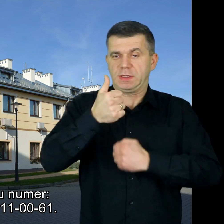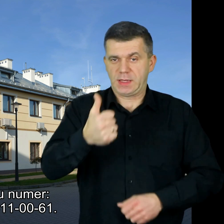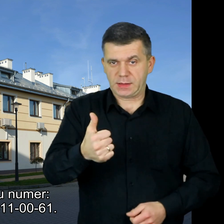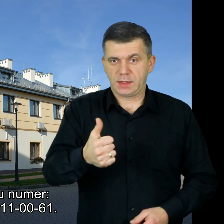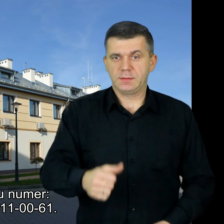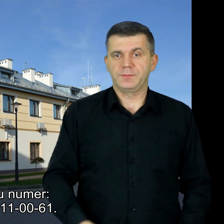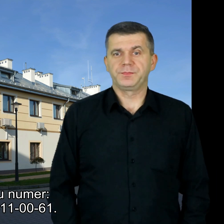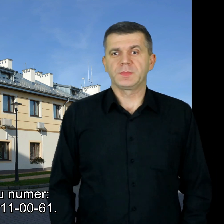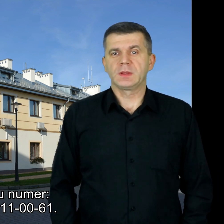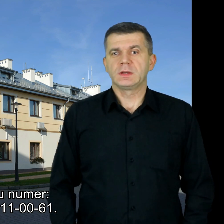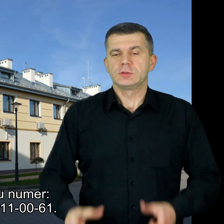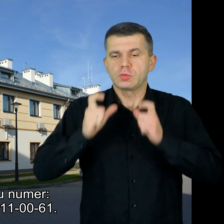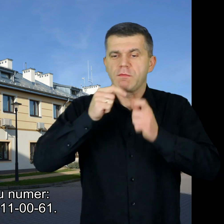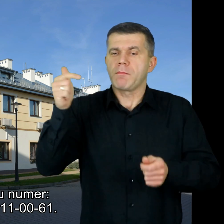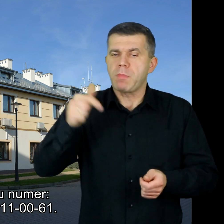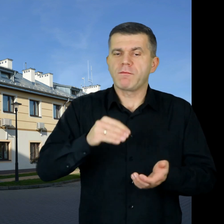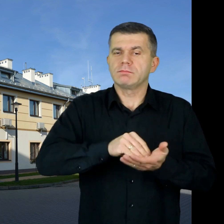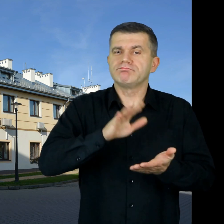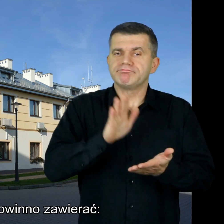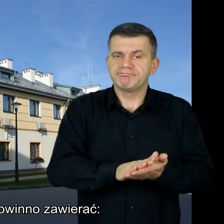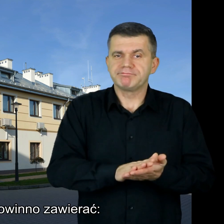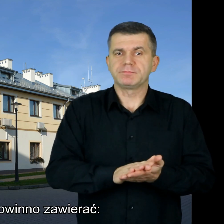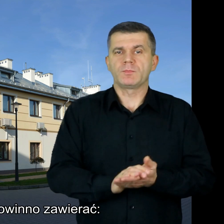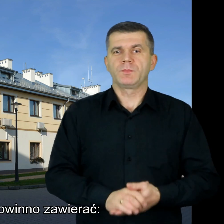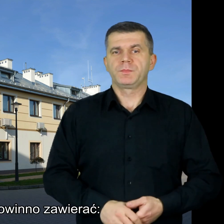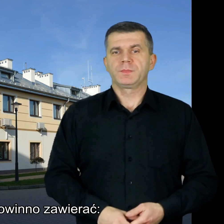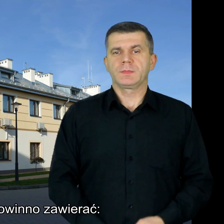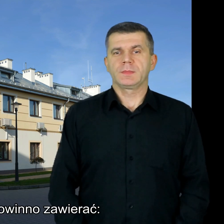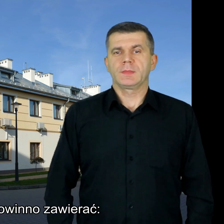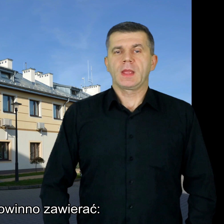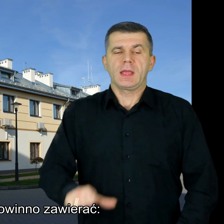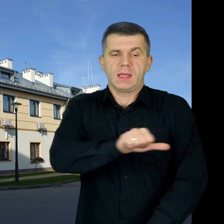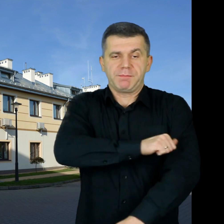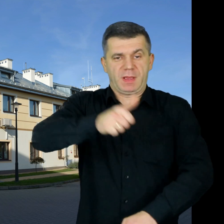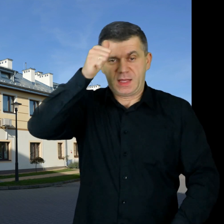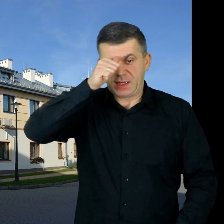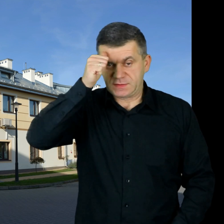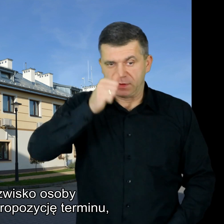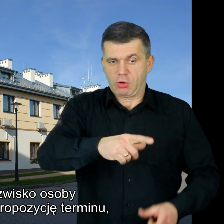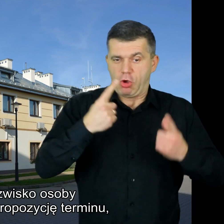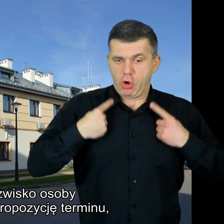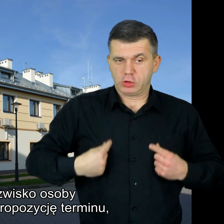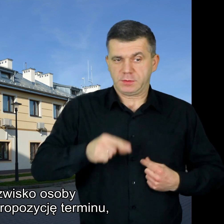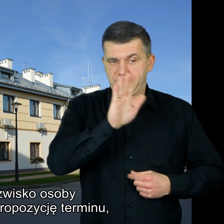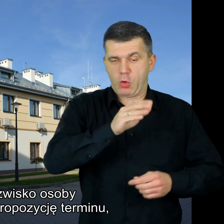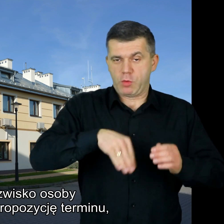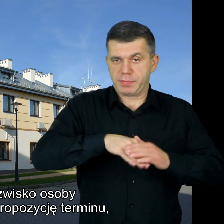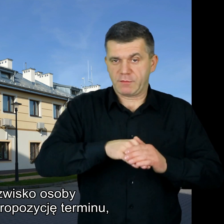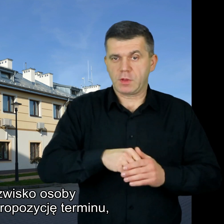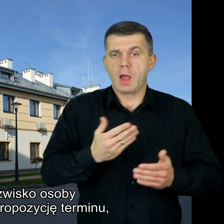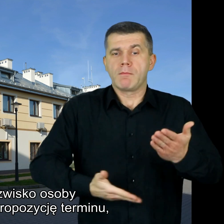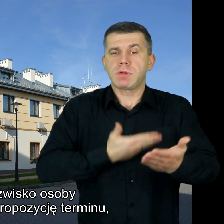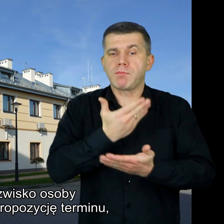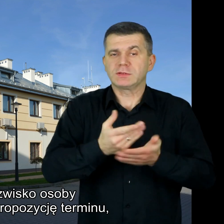0061 Zgłoszenie powinno zawierać Imię i nazwisko osoby uprawnionej,